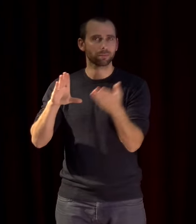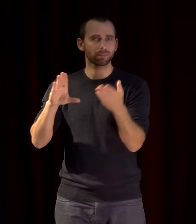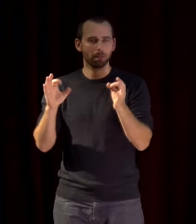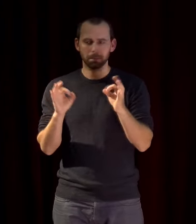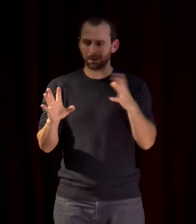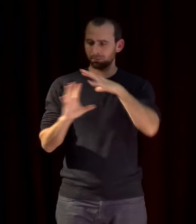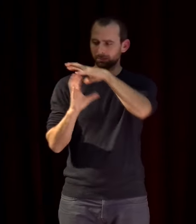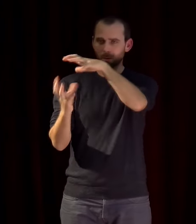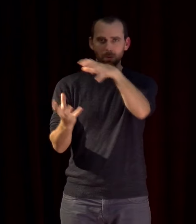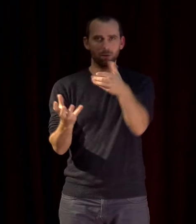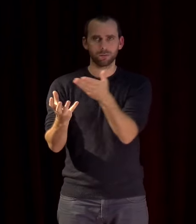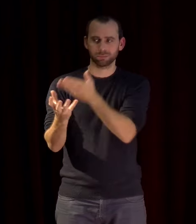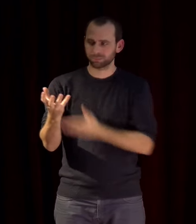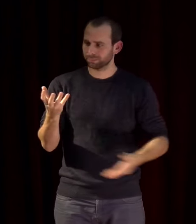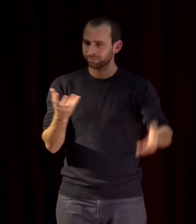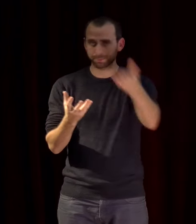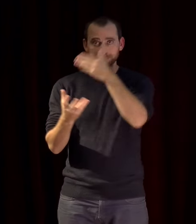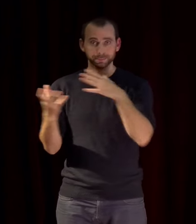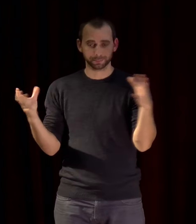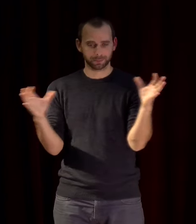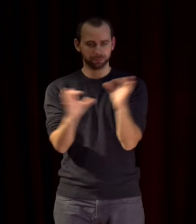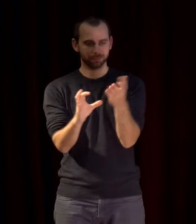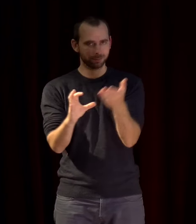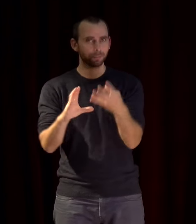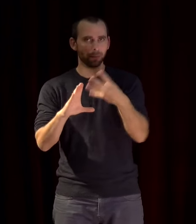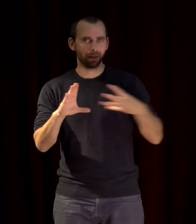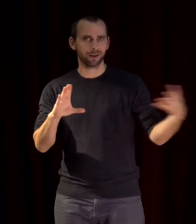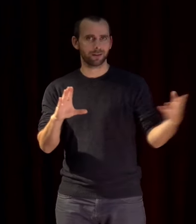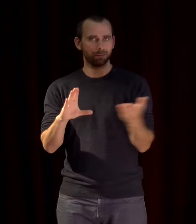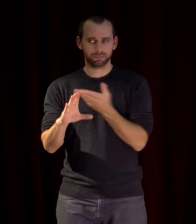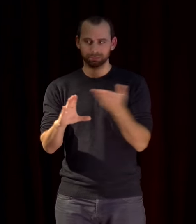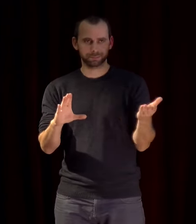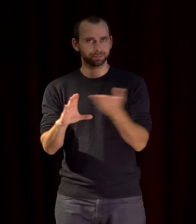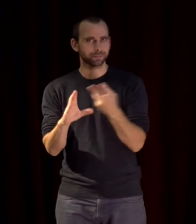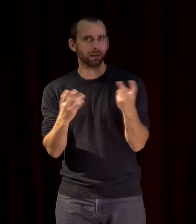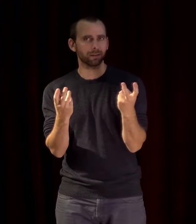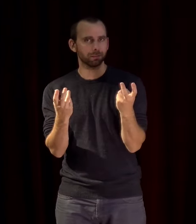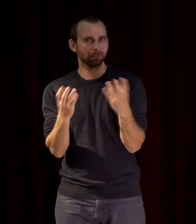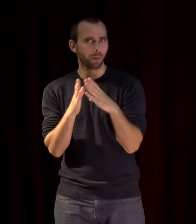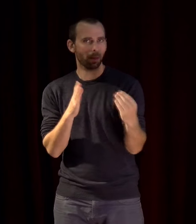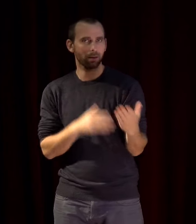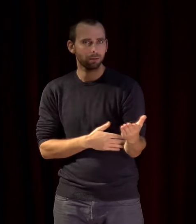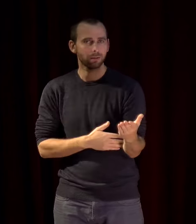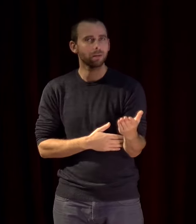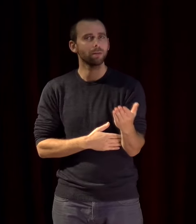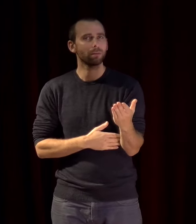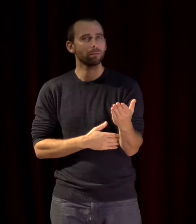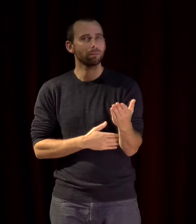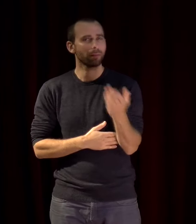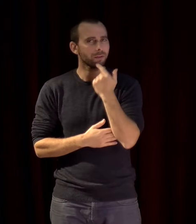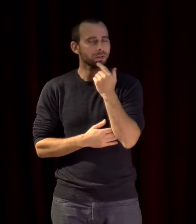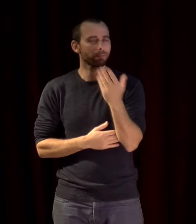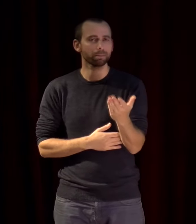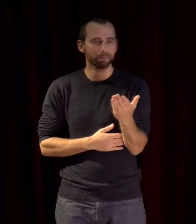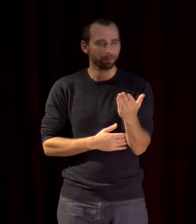répercutent les crises et les problèmes du monde global c'est à dire un monde qui par l'effet d'une circulation